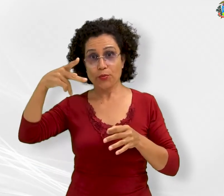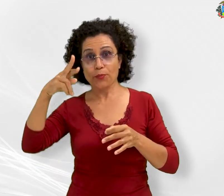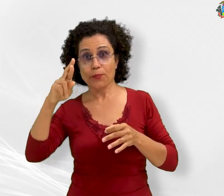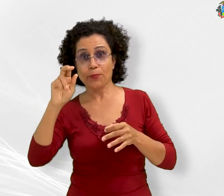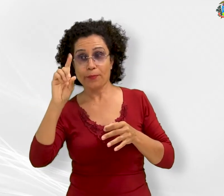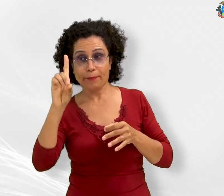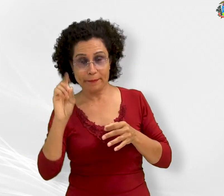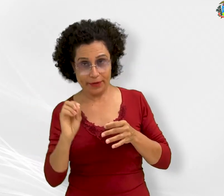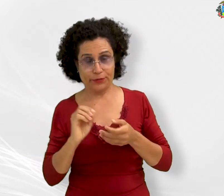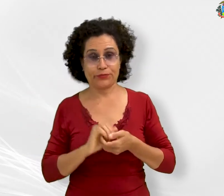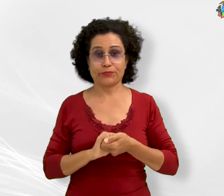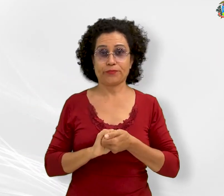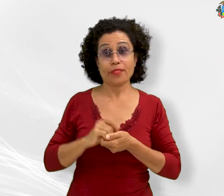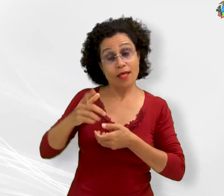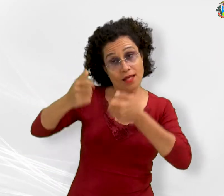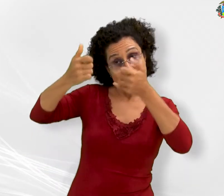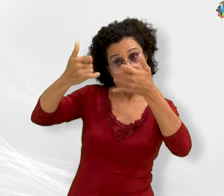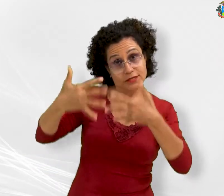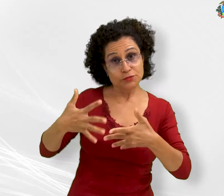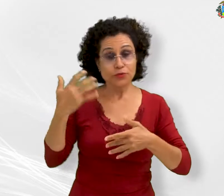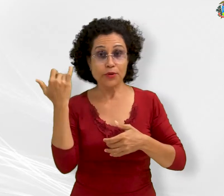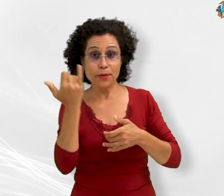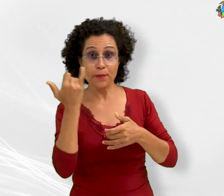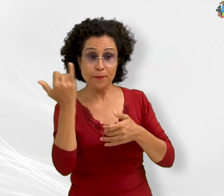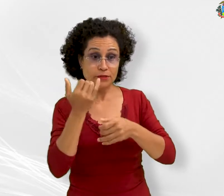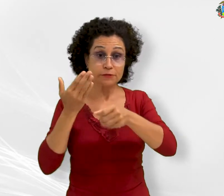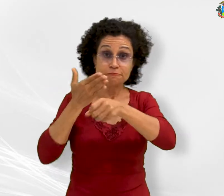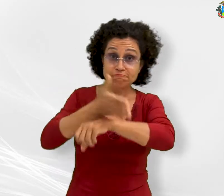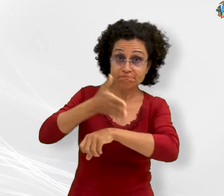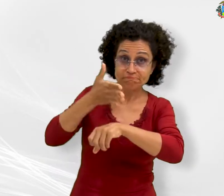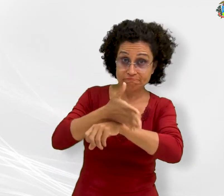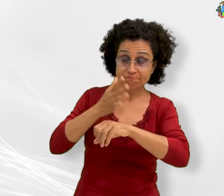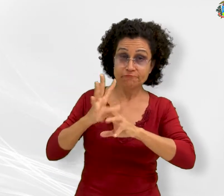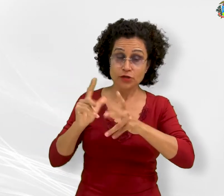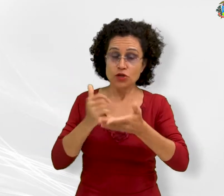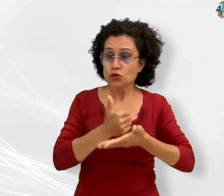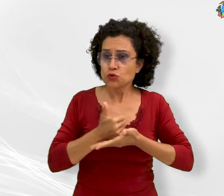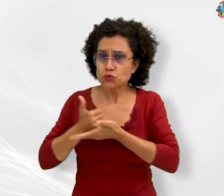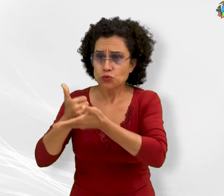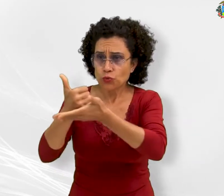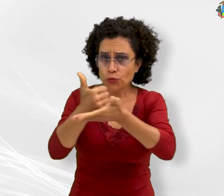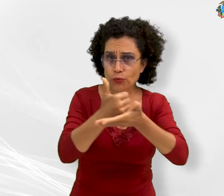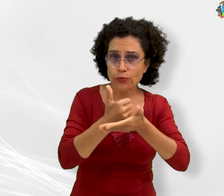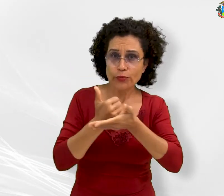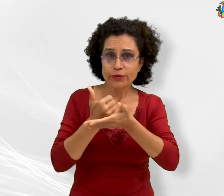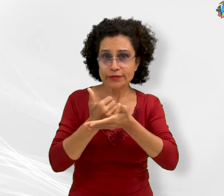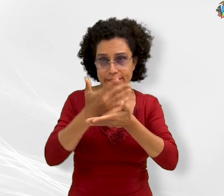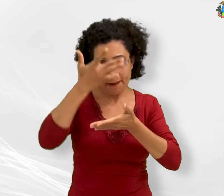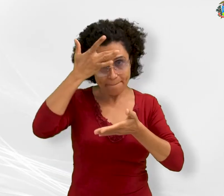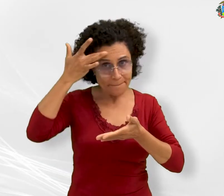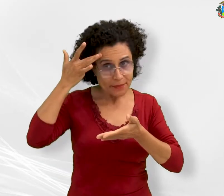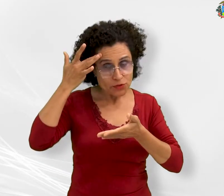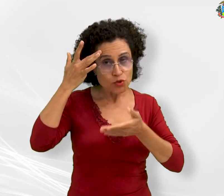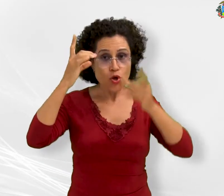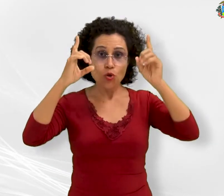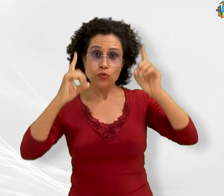O Procurador de Justiça enfatizou a importância da participação dos Centros de Apoio Operacional da Pessoa com Deficiência,